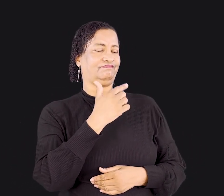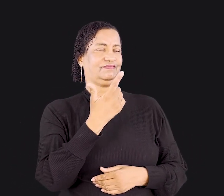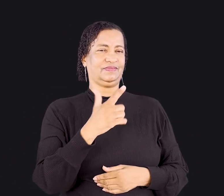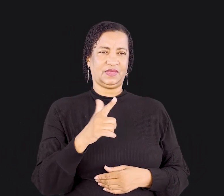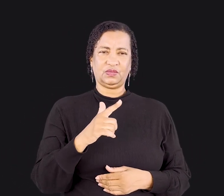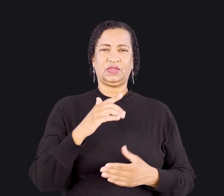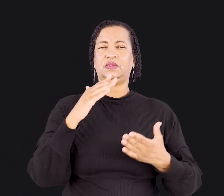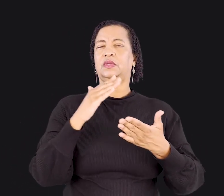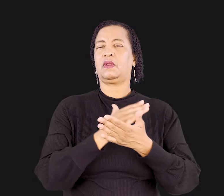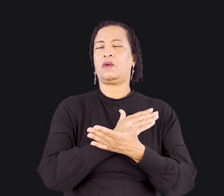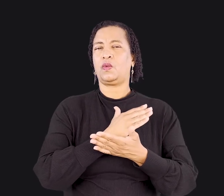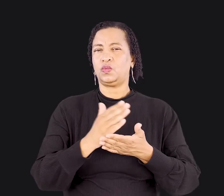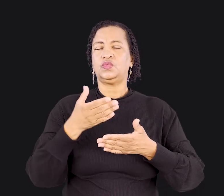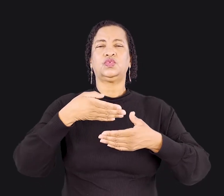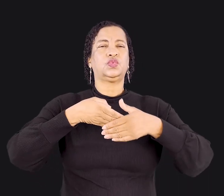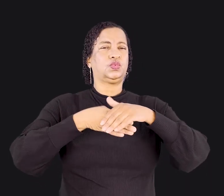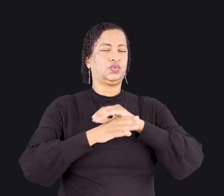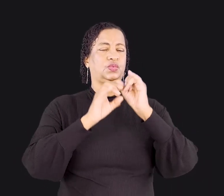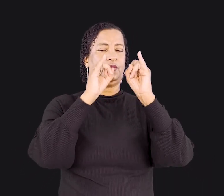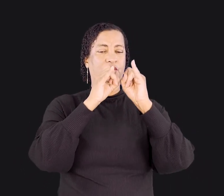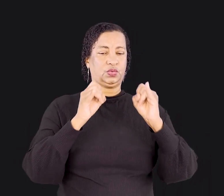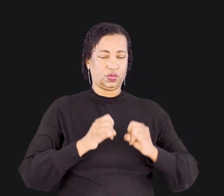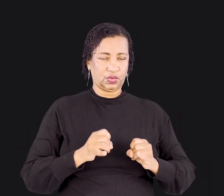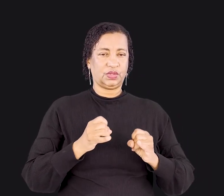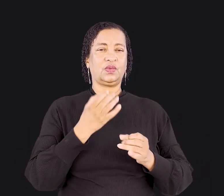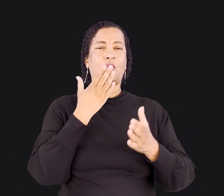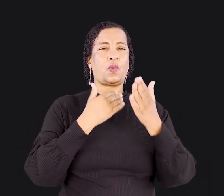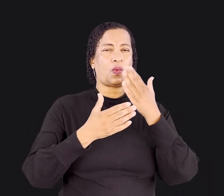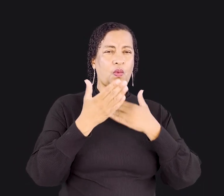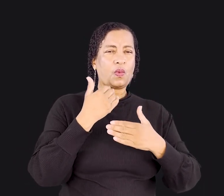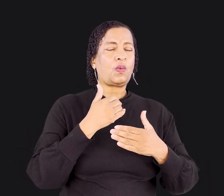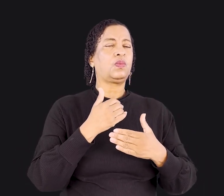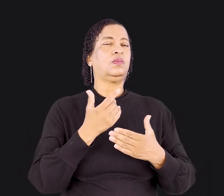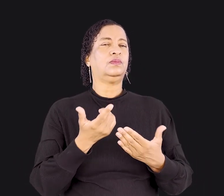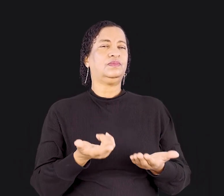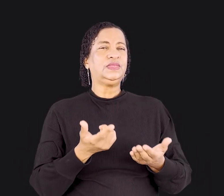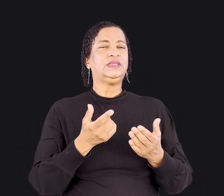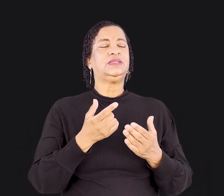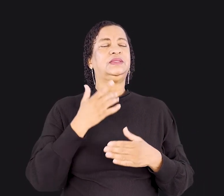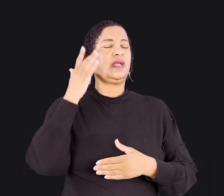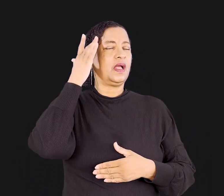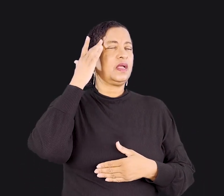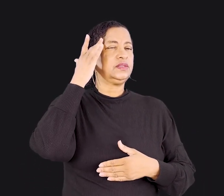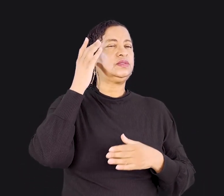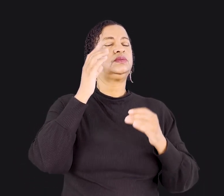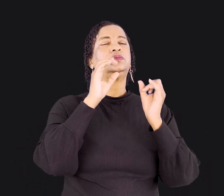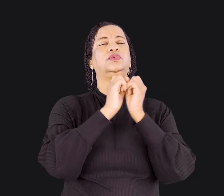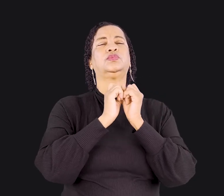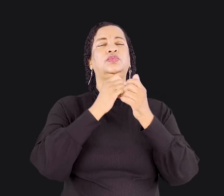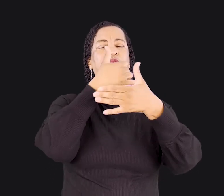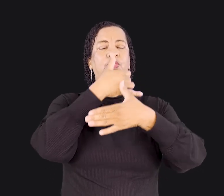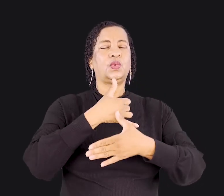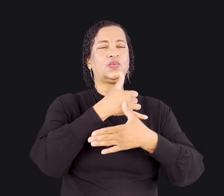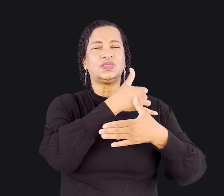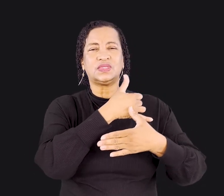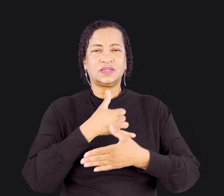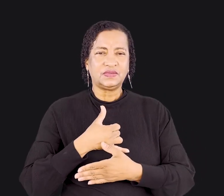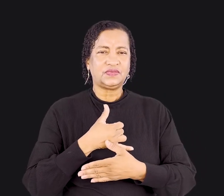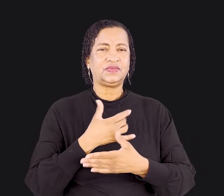Alguns ainda habituados com os ídolos comem esse alimento como se fosse um sacrifício idólatra. E como a